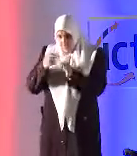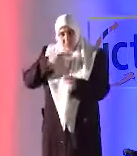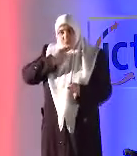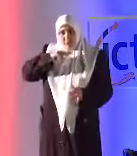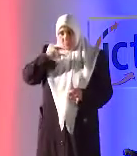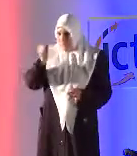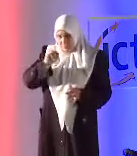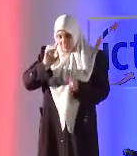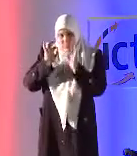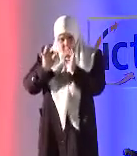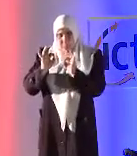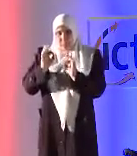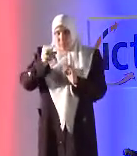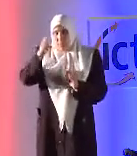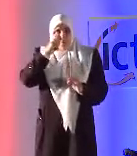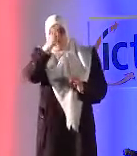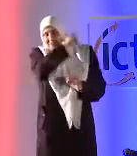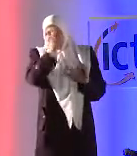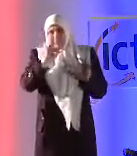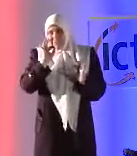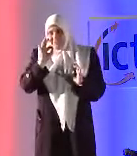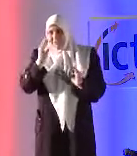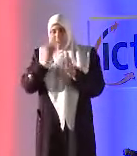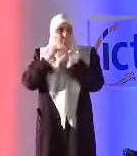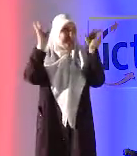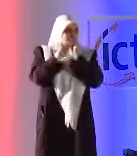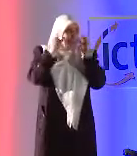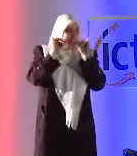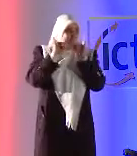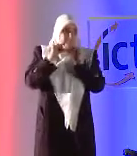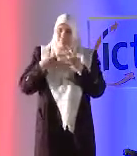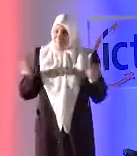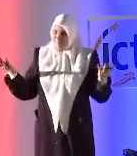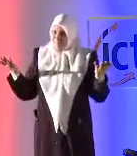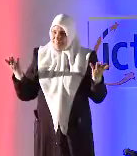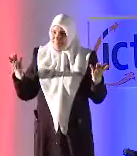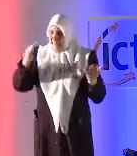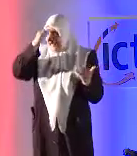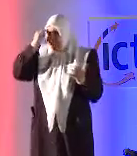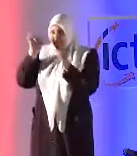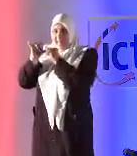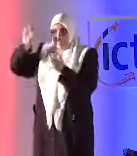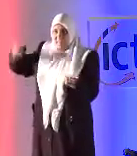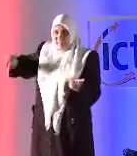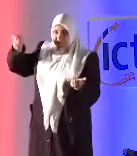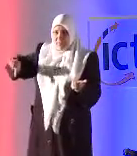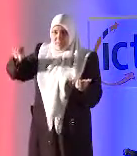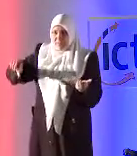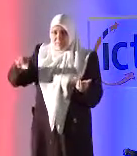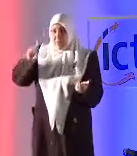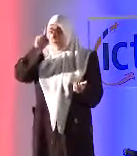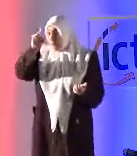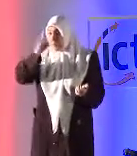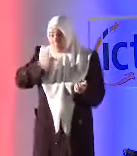يعني على أنكم لم ترون هذا الشيء لسبب انقطاع الإنترنت معنا اليوم ولكن أعلكم أن كل ما